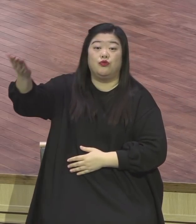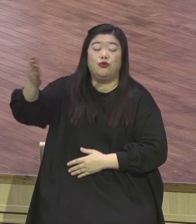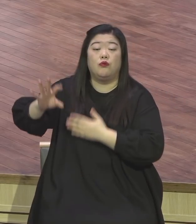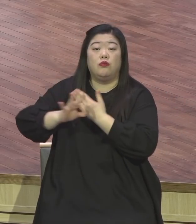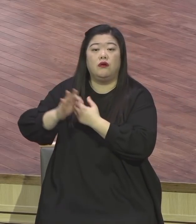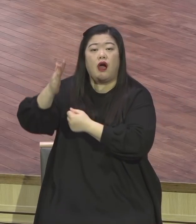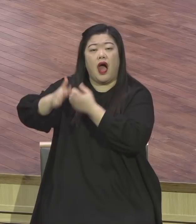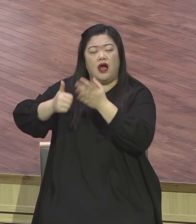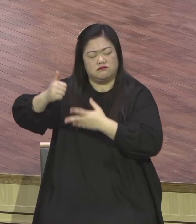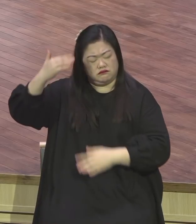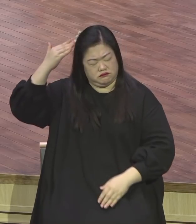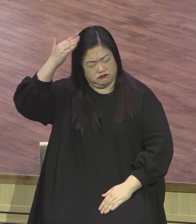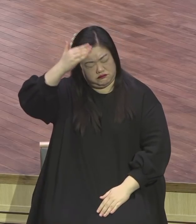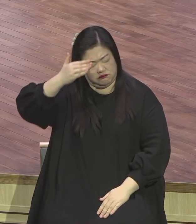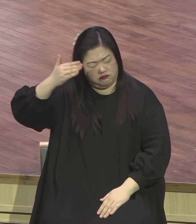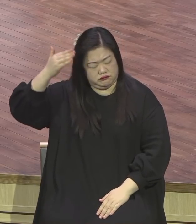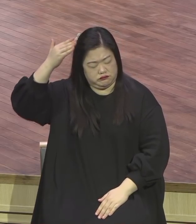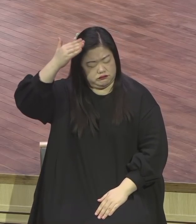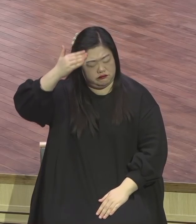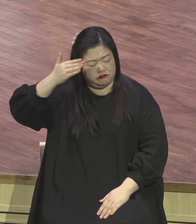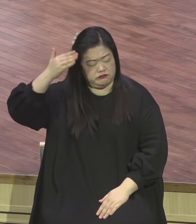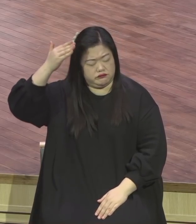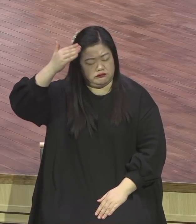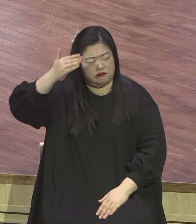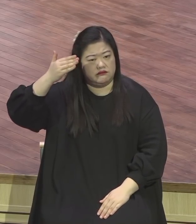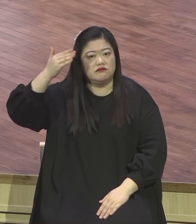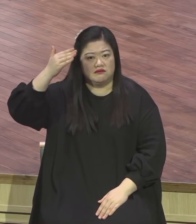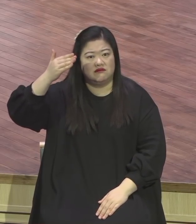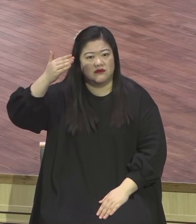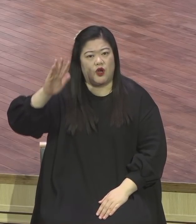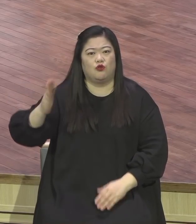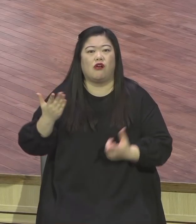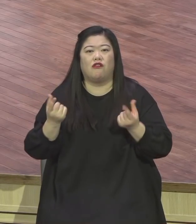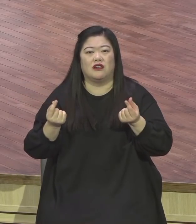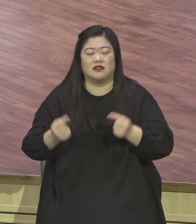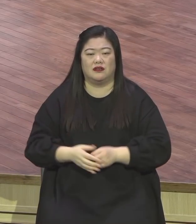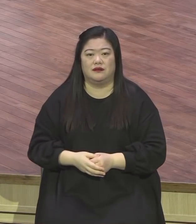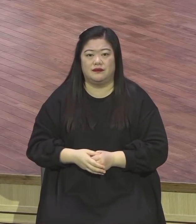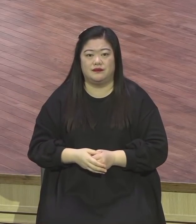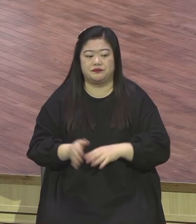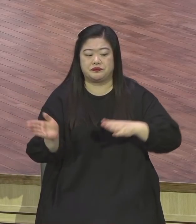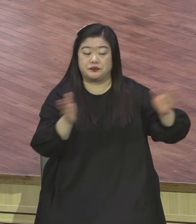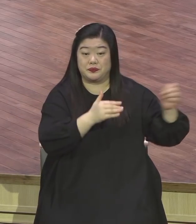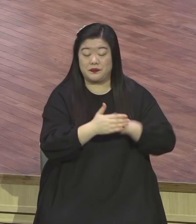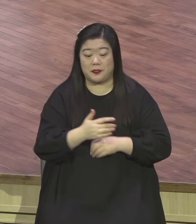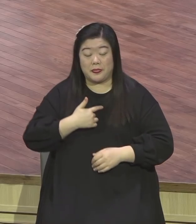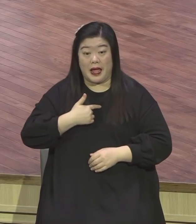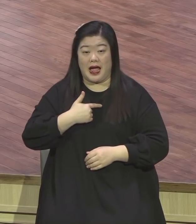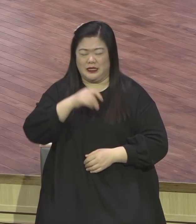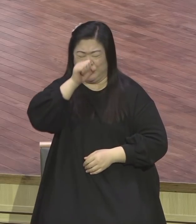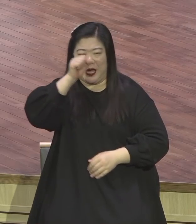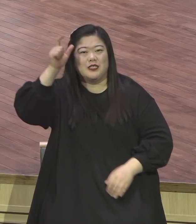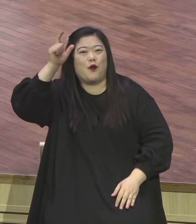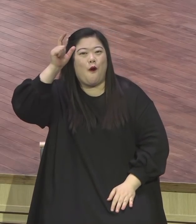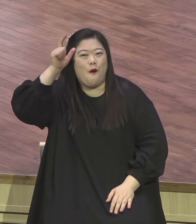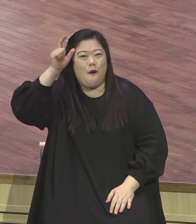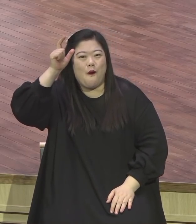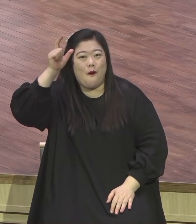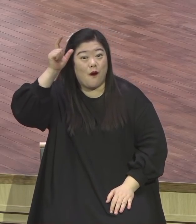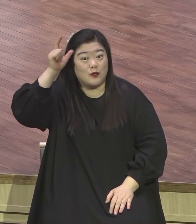늘 느끼고 살았거든요 소는 말이죠 소는 정말 농경에 필요한 노동력을